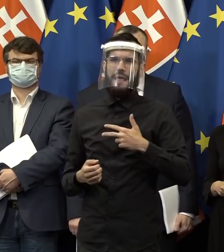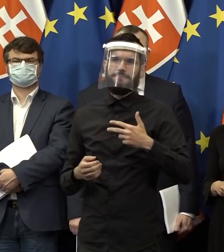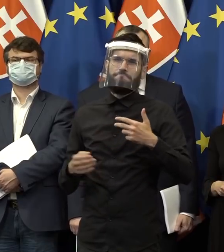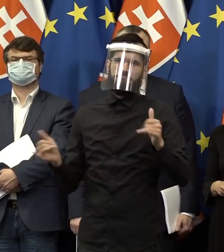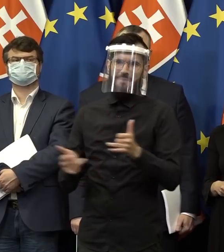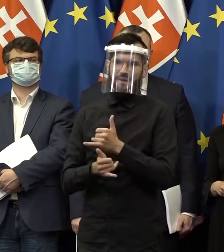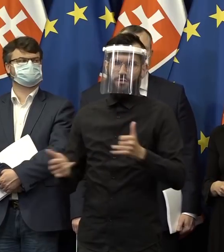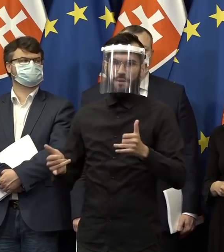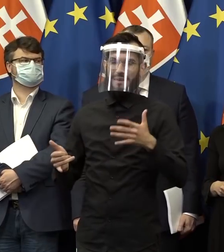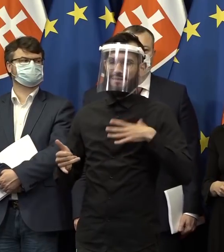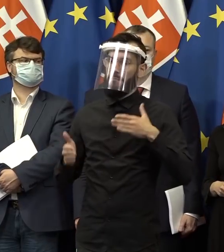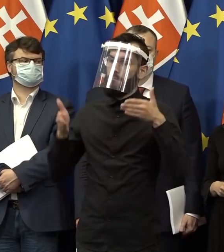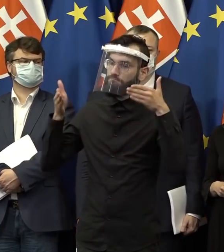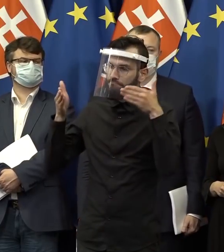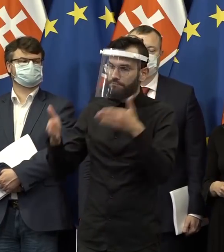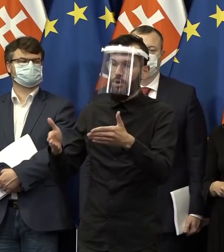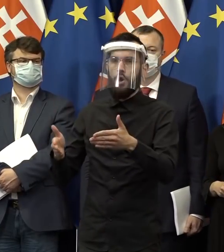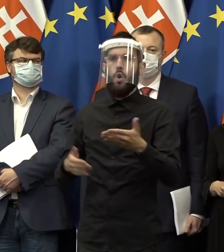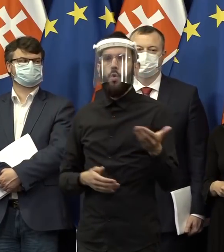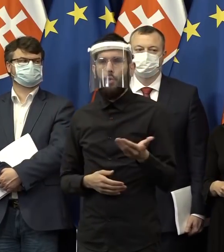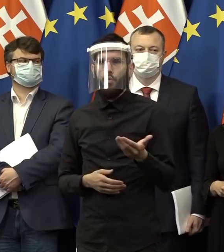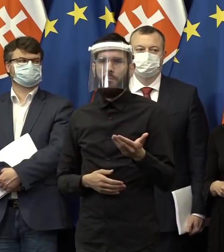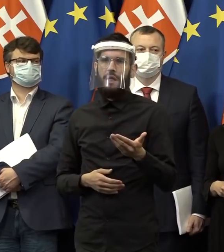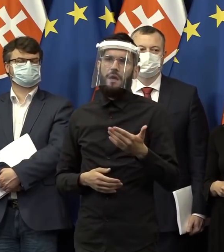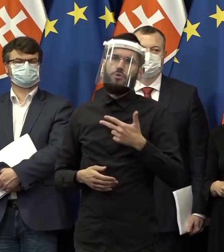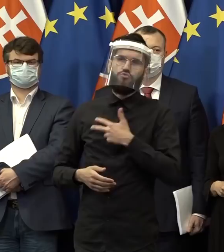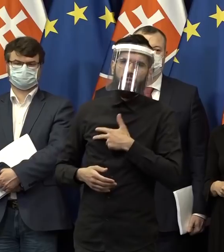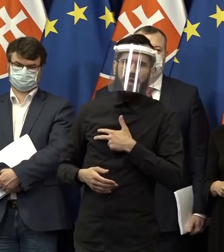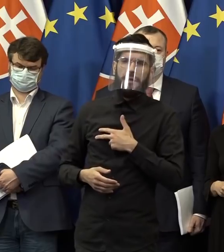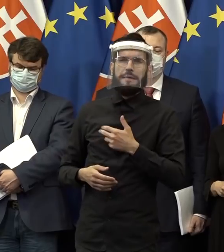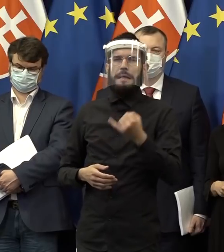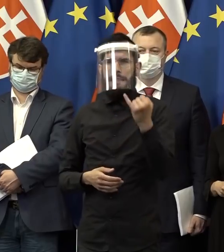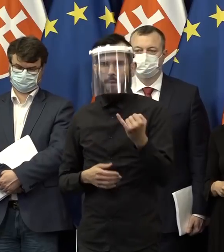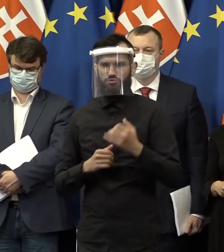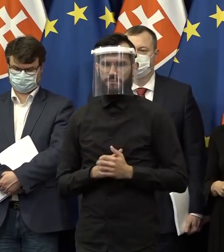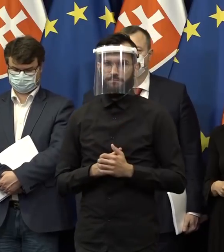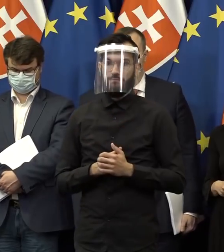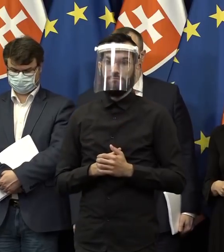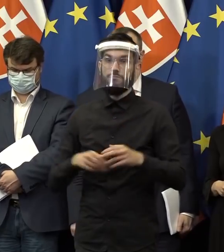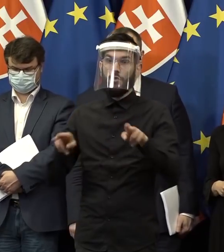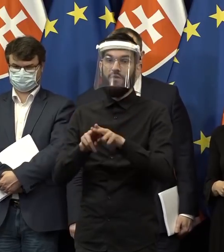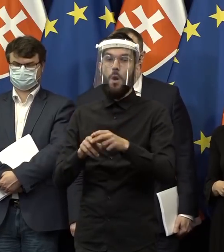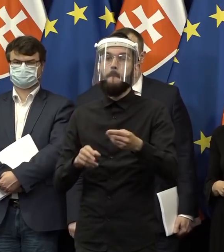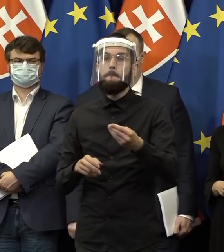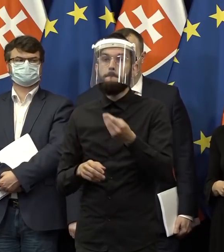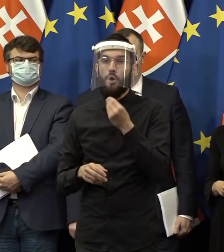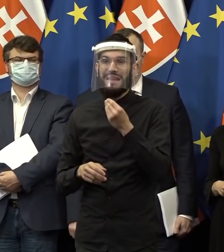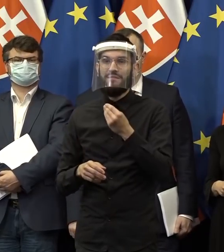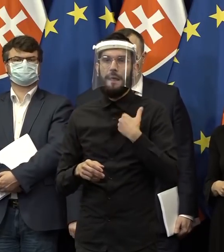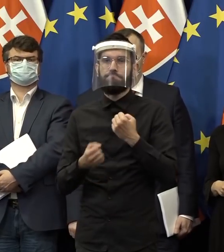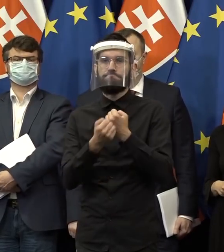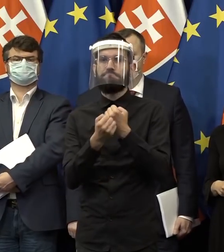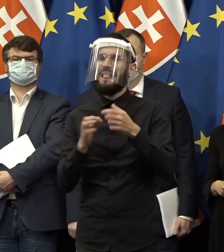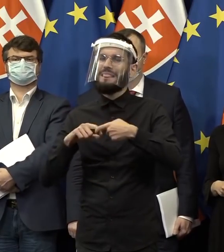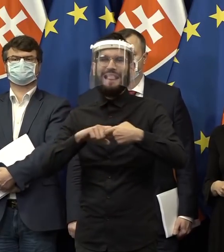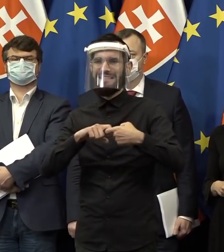venovať chudobným, chorým a slabším. Výrazne zvýšime potravinovú sebestačnosť Slovenska a